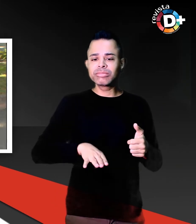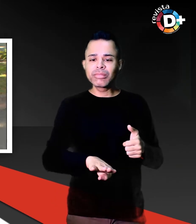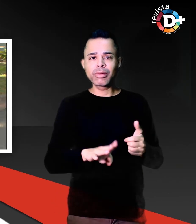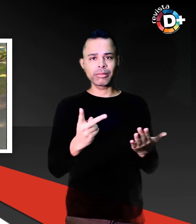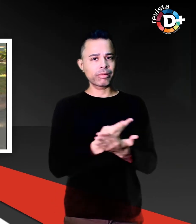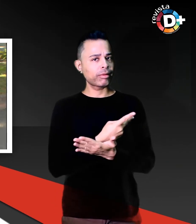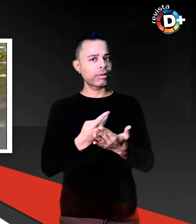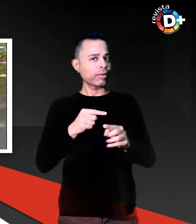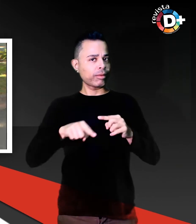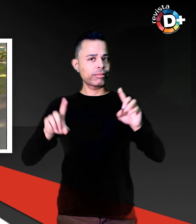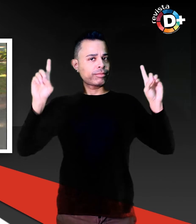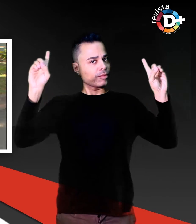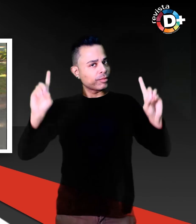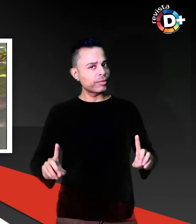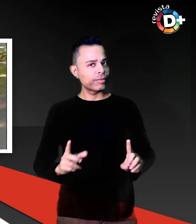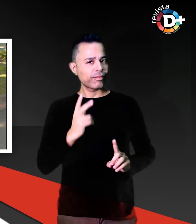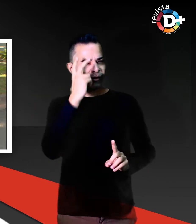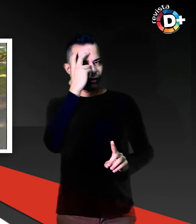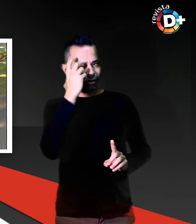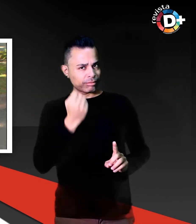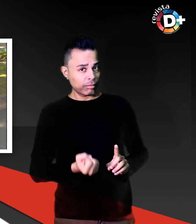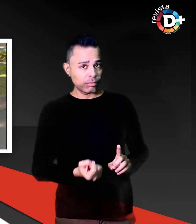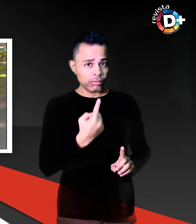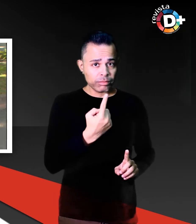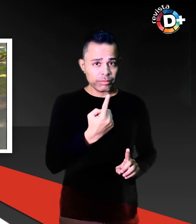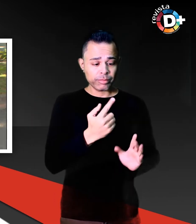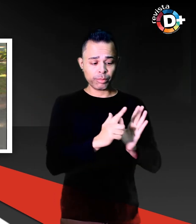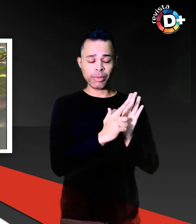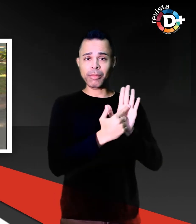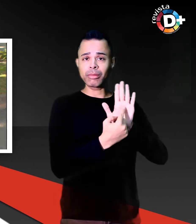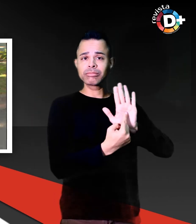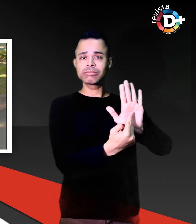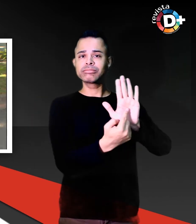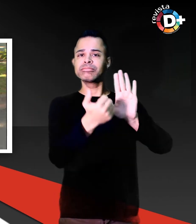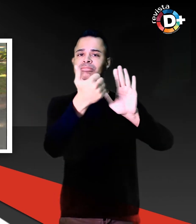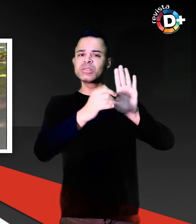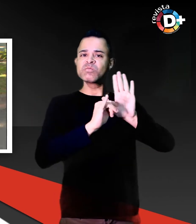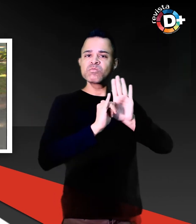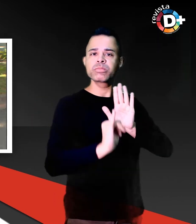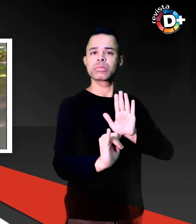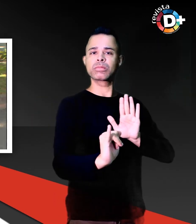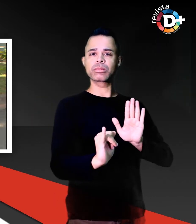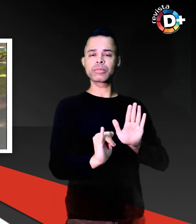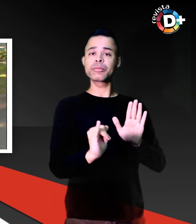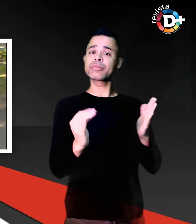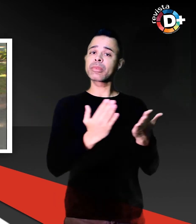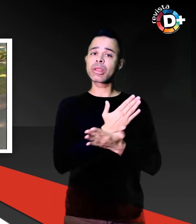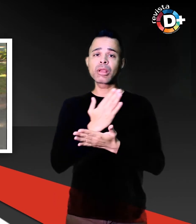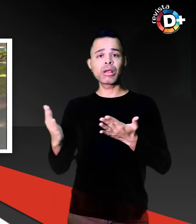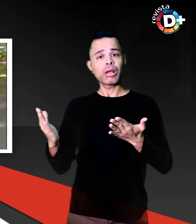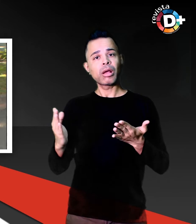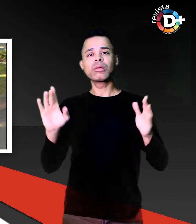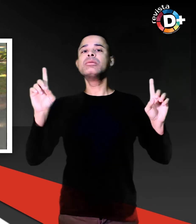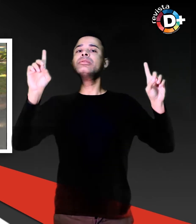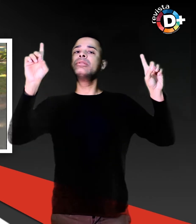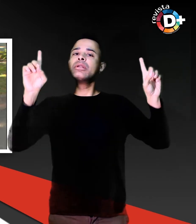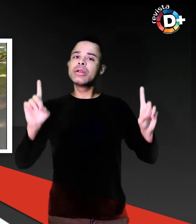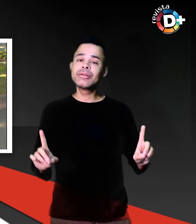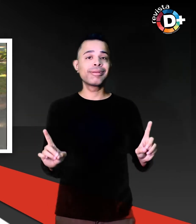hein Alerta à frente do folheto que chama atenção também de pessoas com deficiência que não possuem o